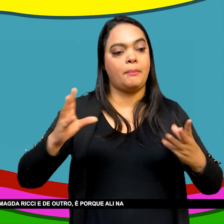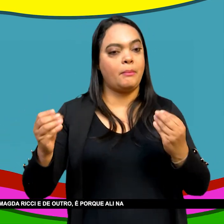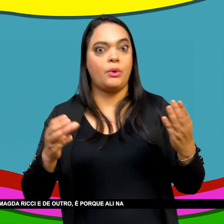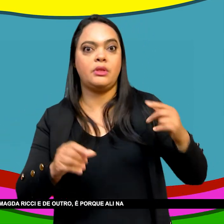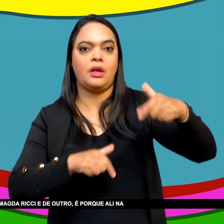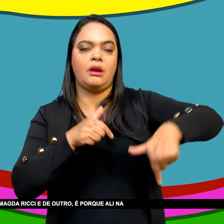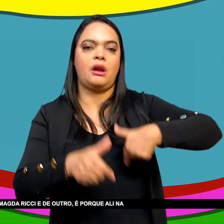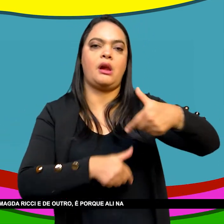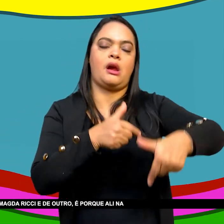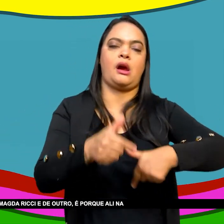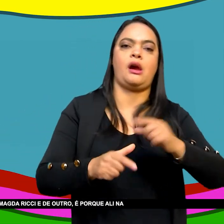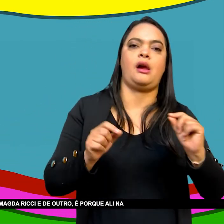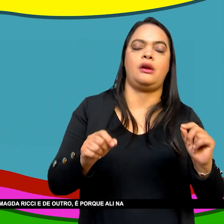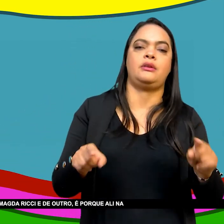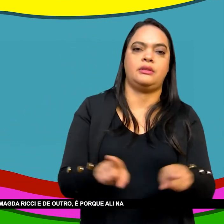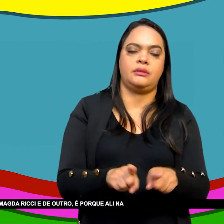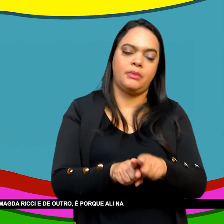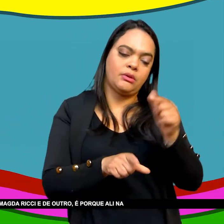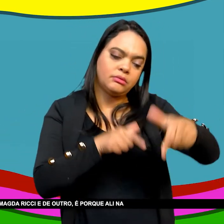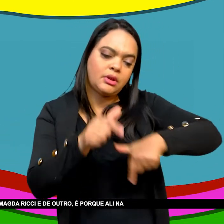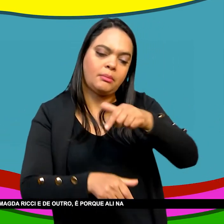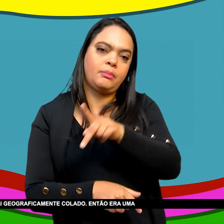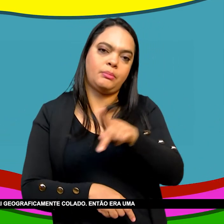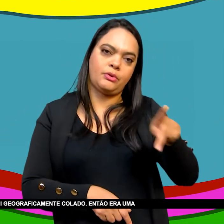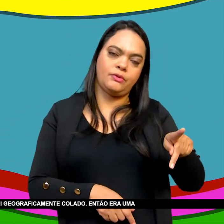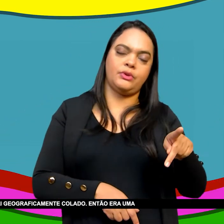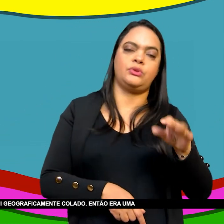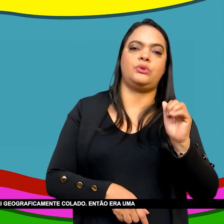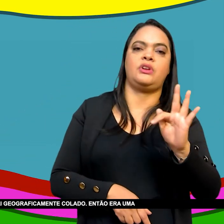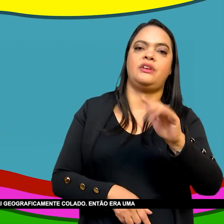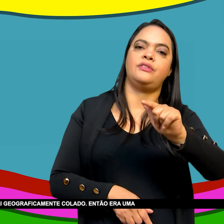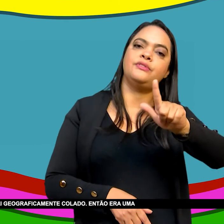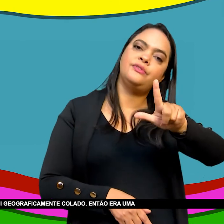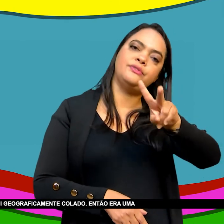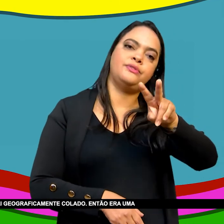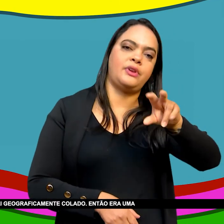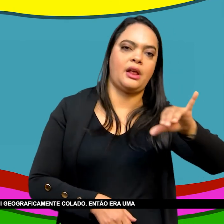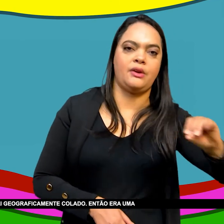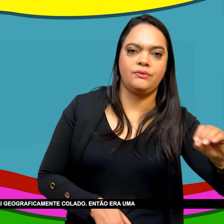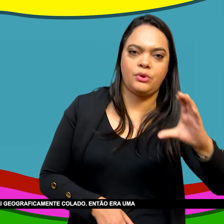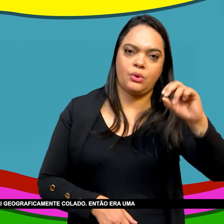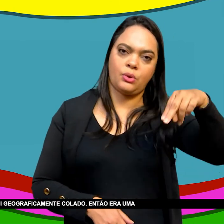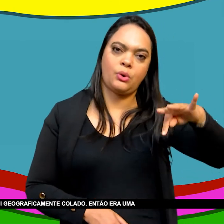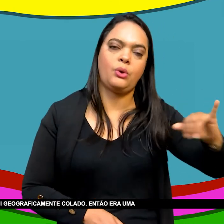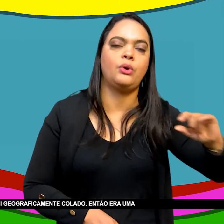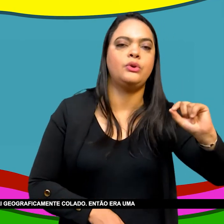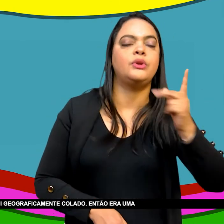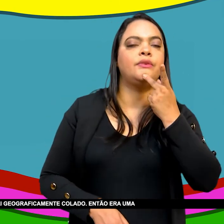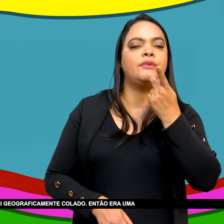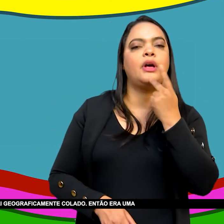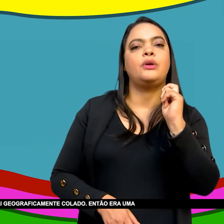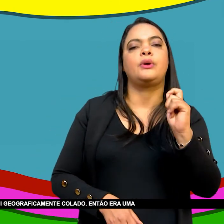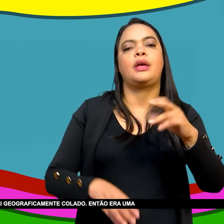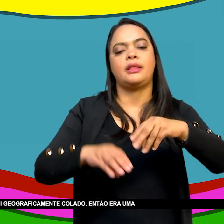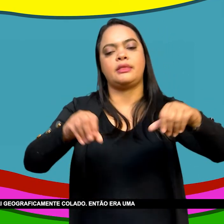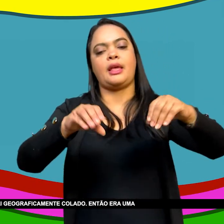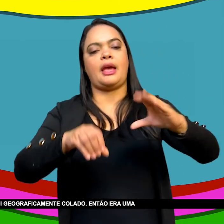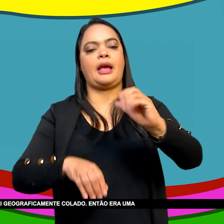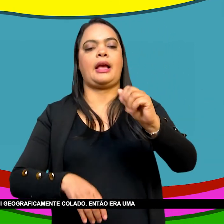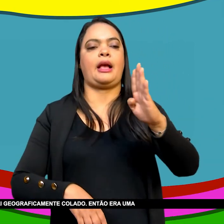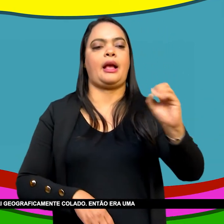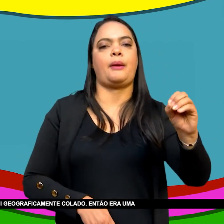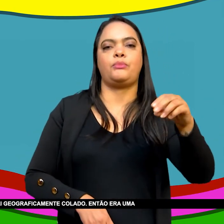de outros Porque ali Na Amazônia Era fisicamente próximo Do Caribe Estava ali